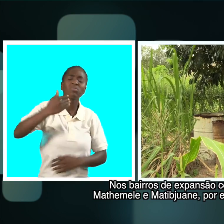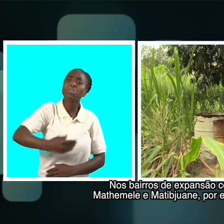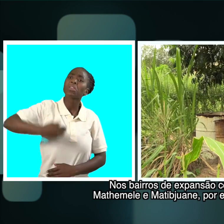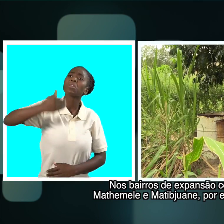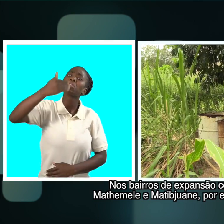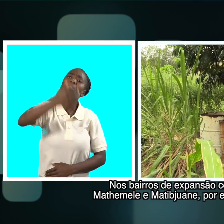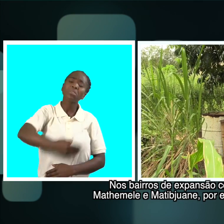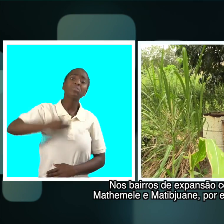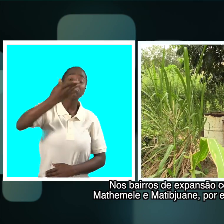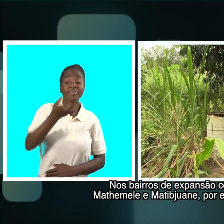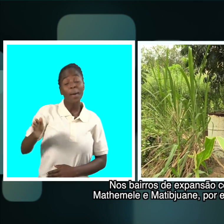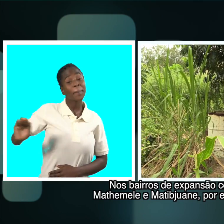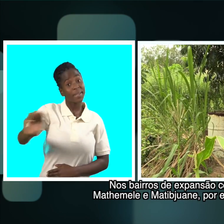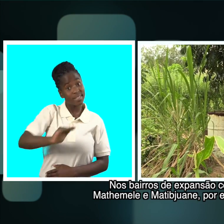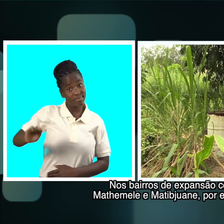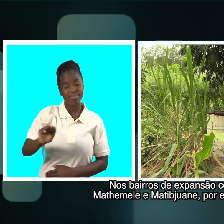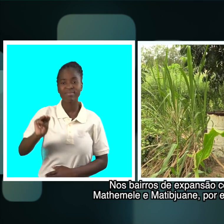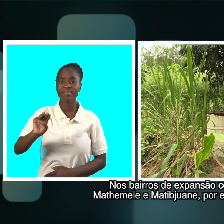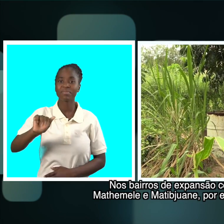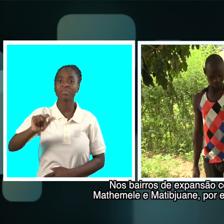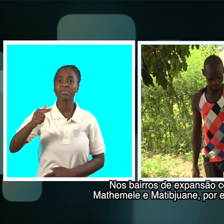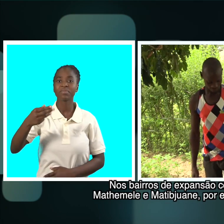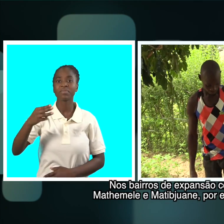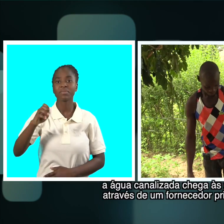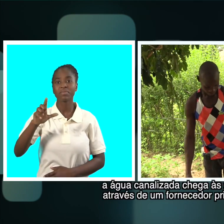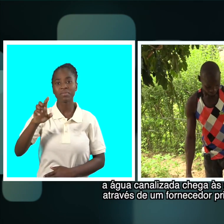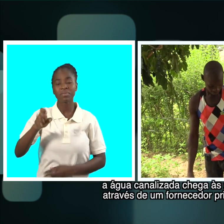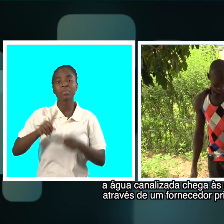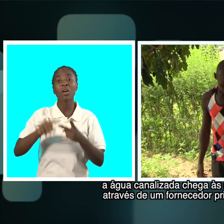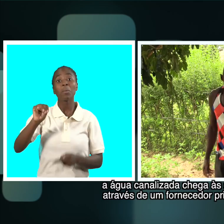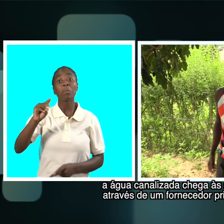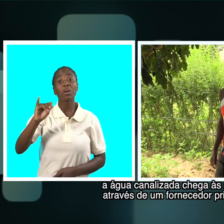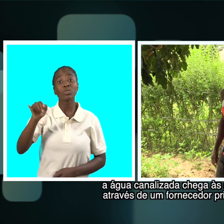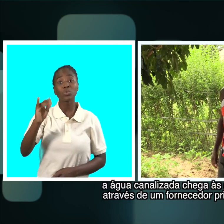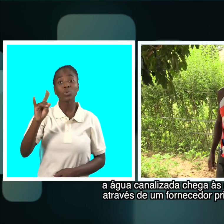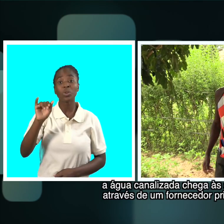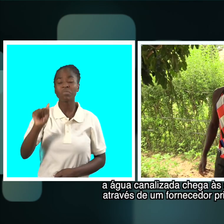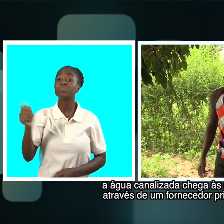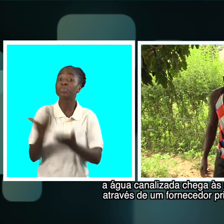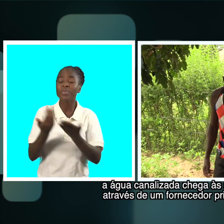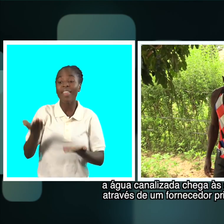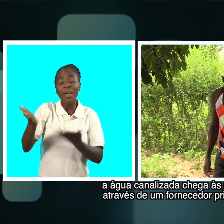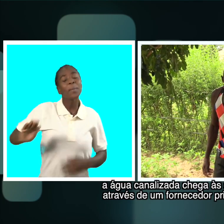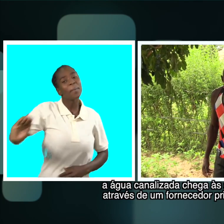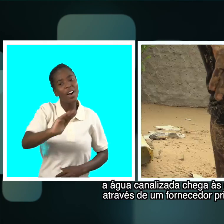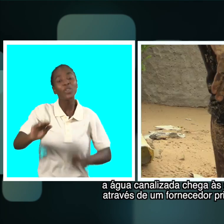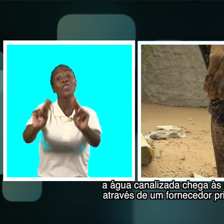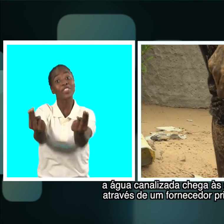bairros em expansão, como Matlamel e Matidjane, por exemplo, a água canalizada chega às casas através de um